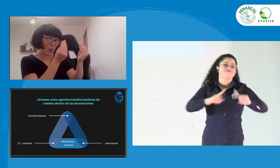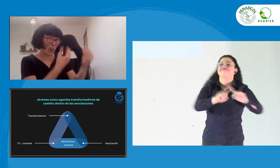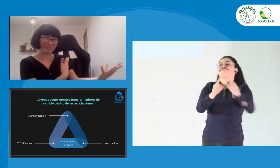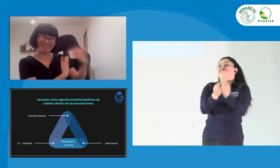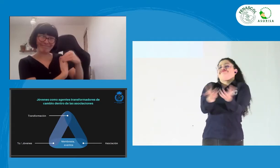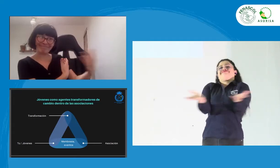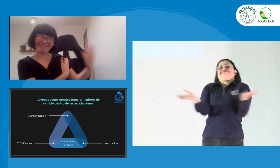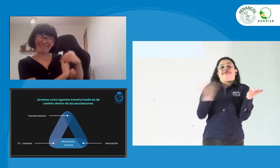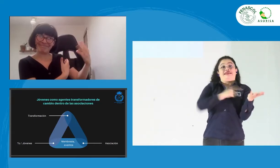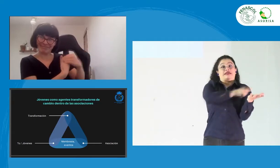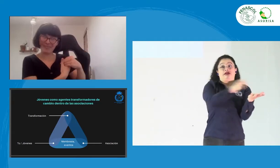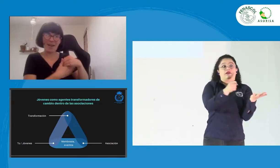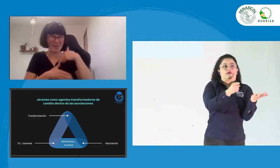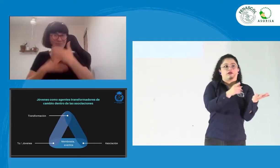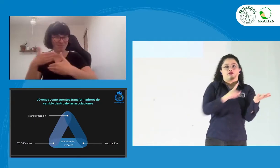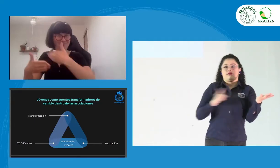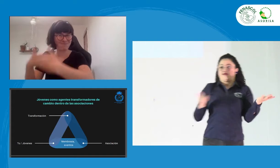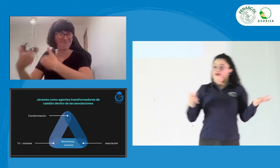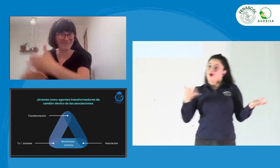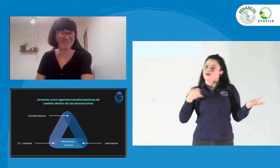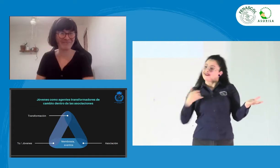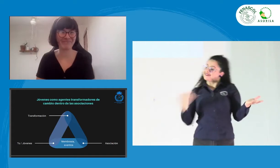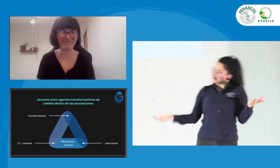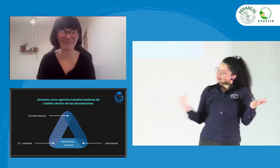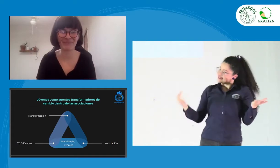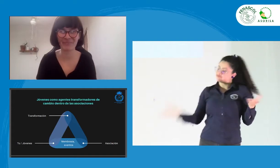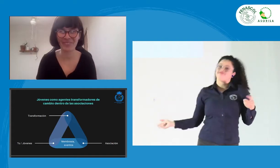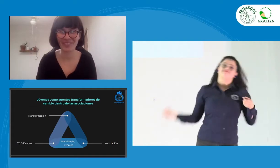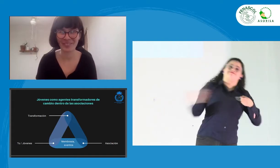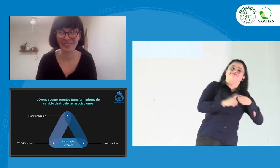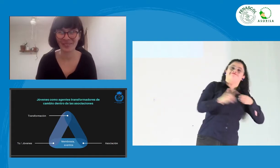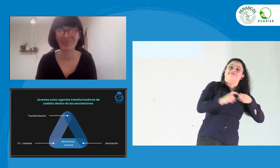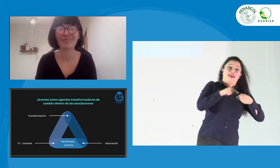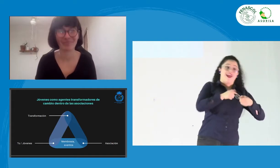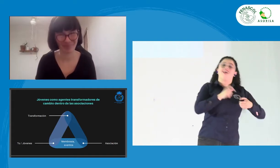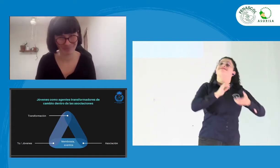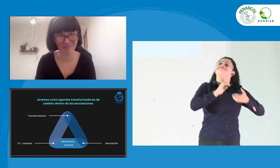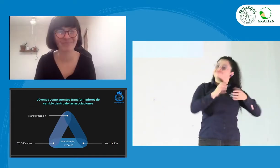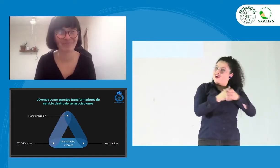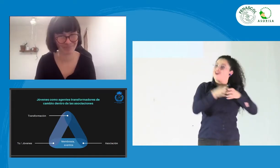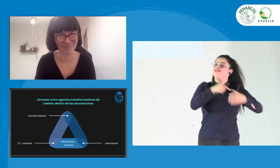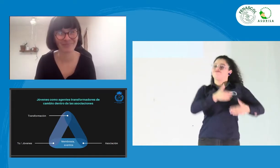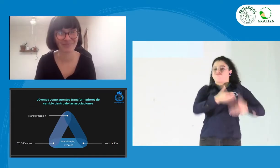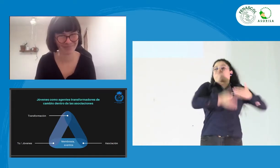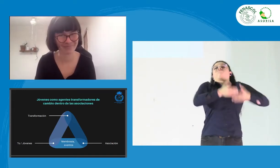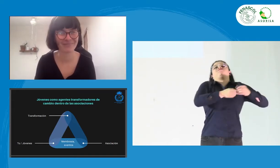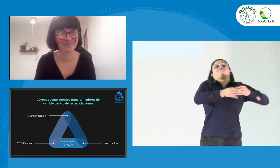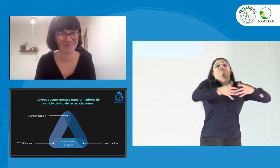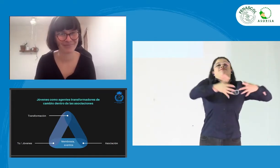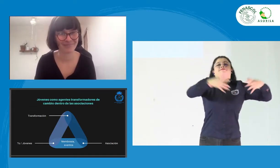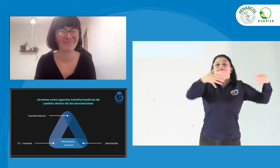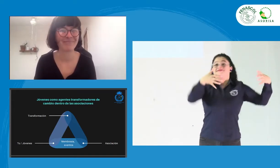con el amplio espectro de actividades que hay en la asociación. Muy bien.